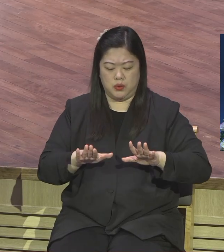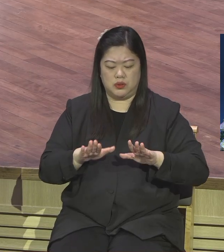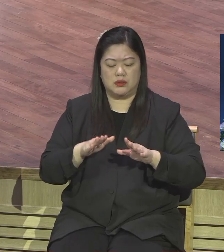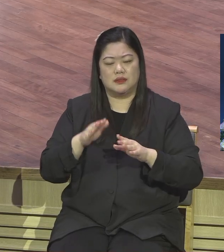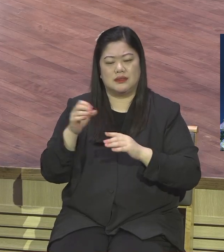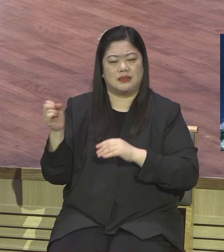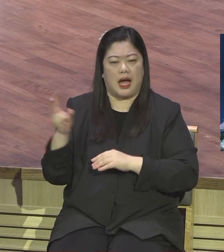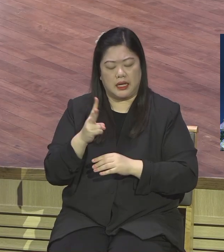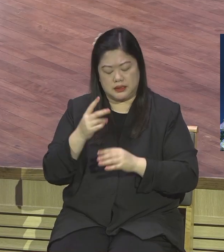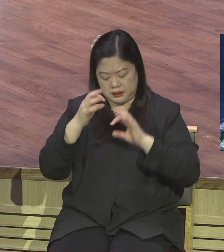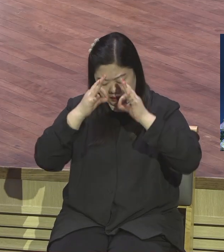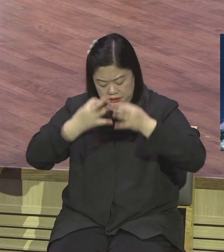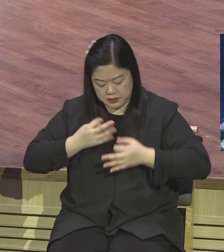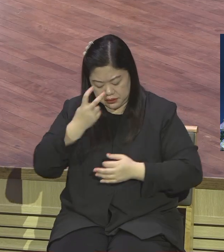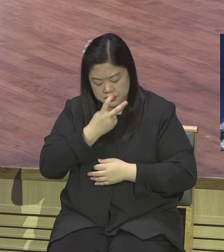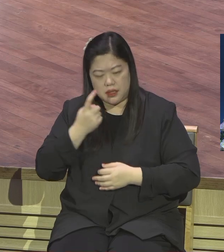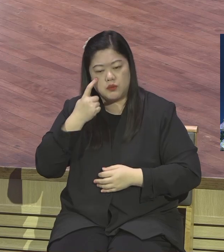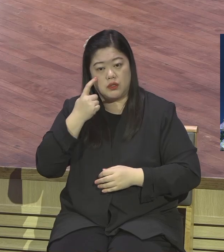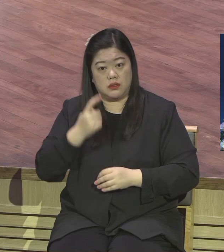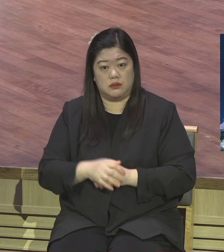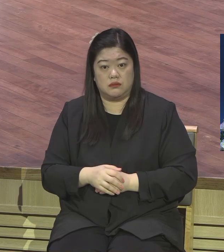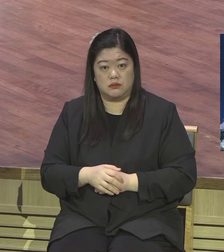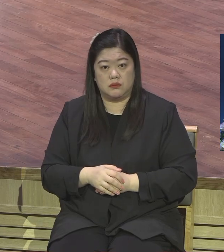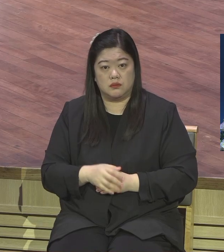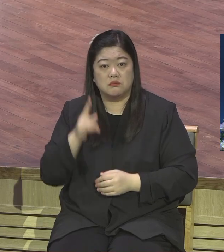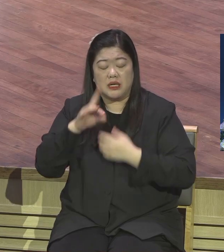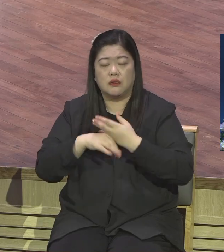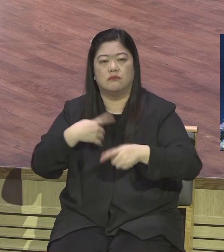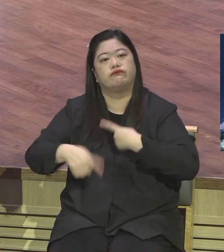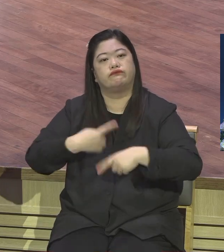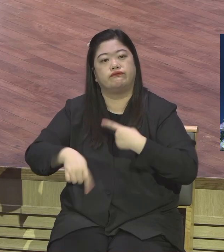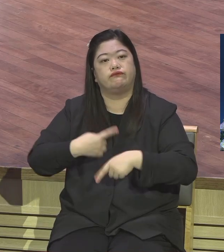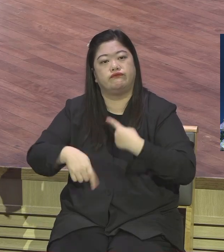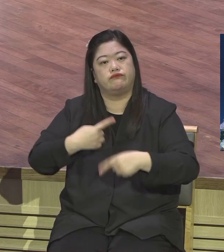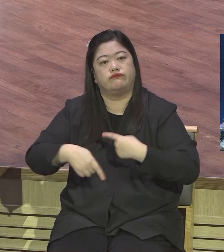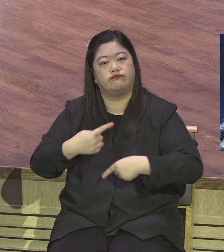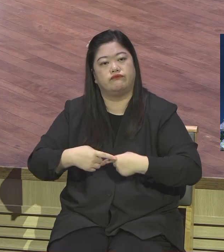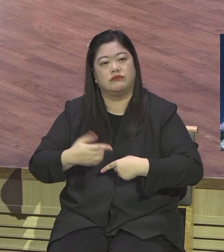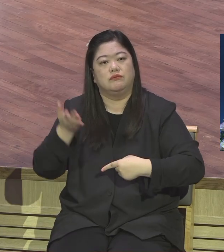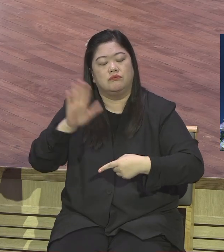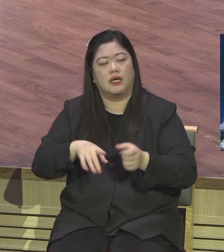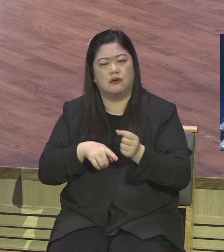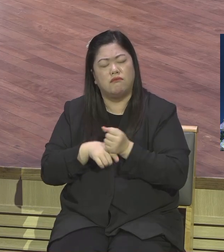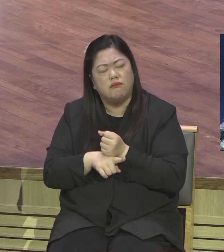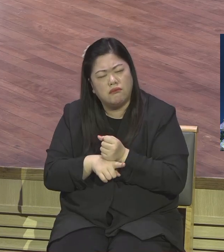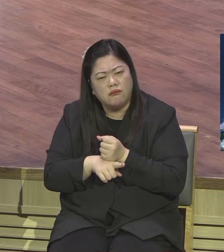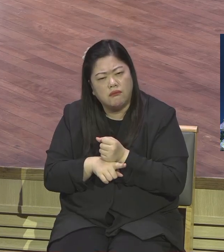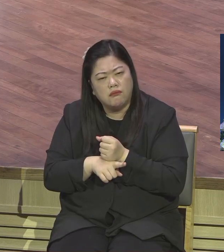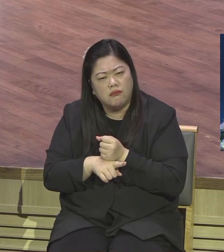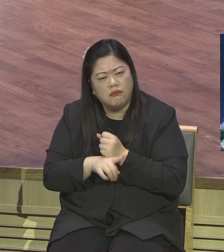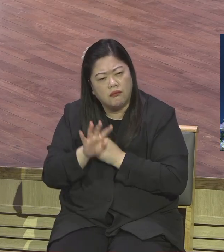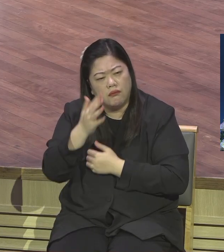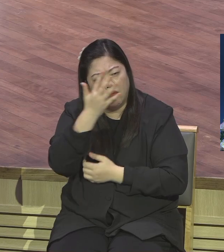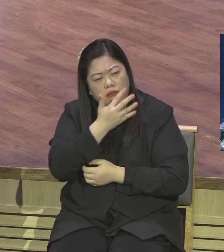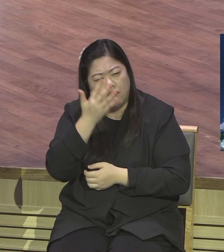하나님이 안 가르쳐준 거예요 베드로가 관계 아니에요 하나님이 가르쳐줬다고 예수님이 말씀하고 있어요